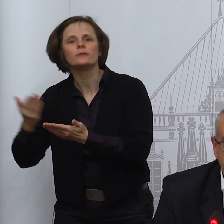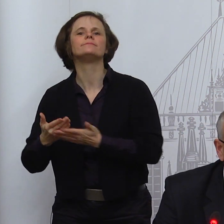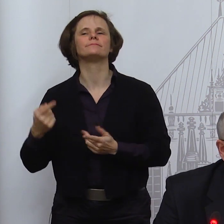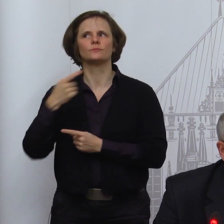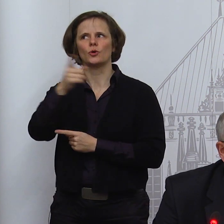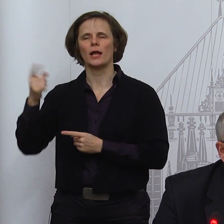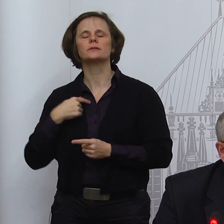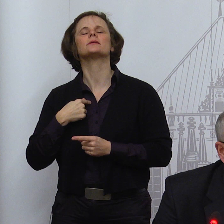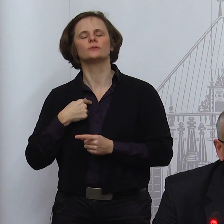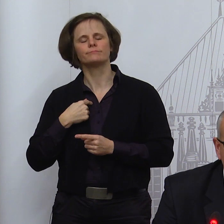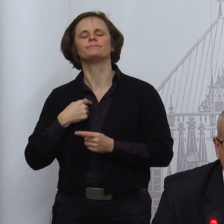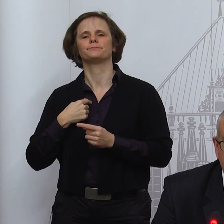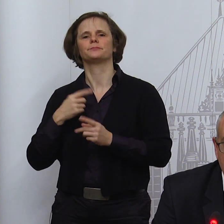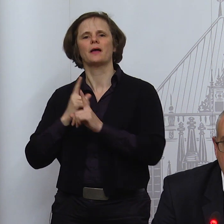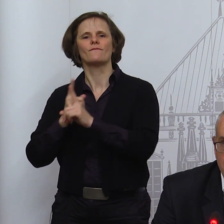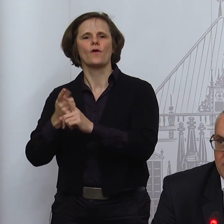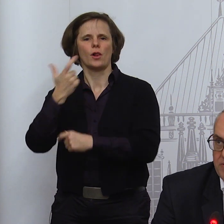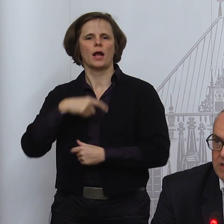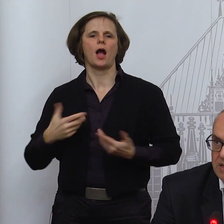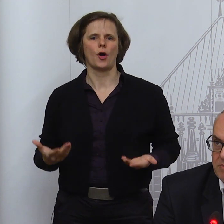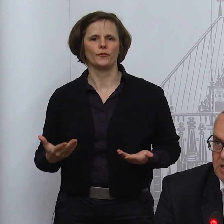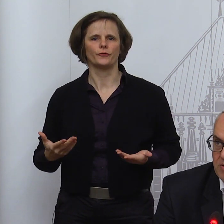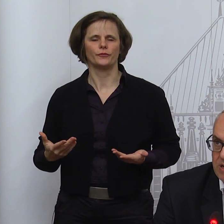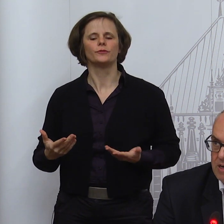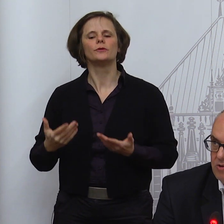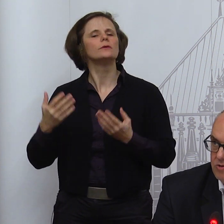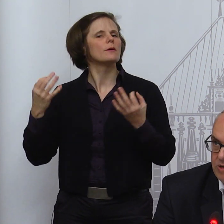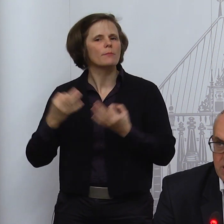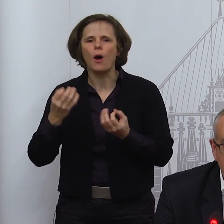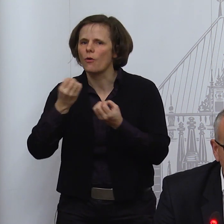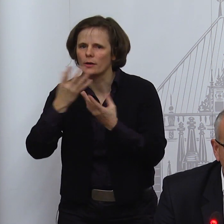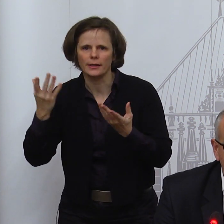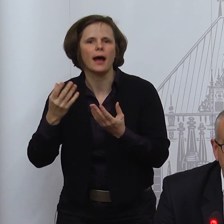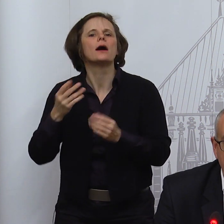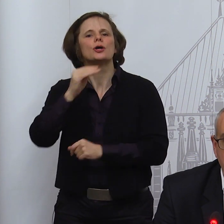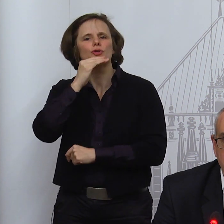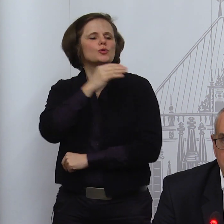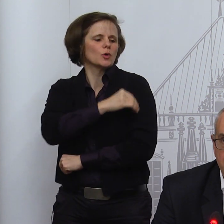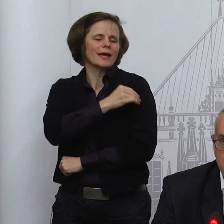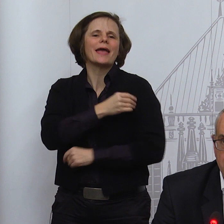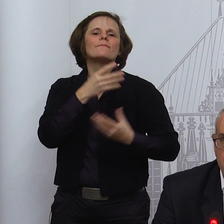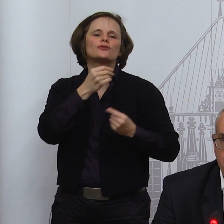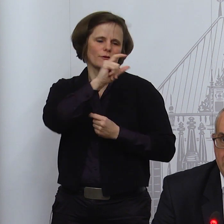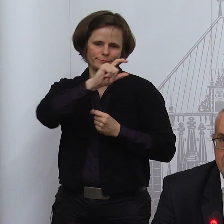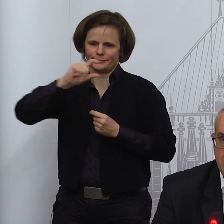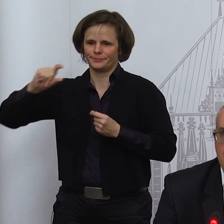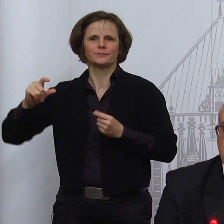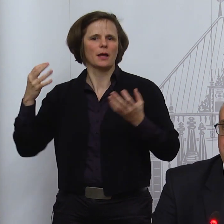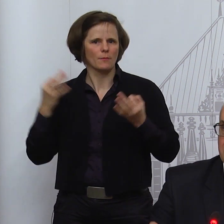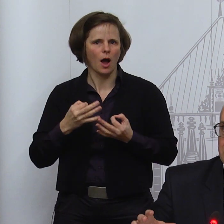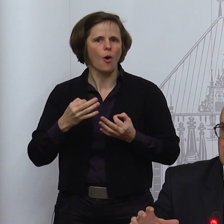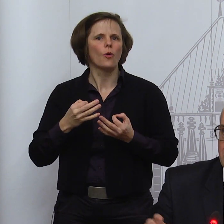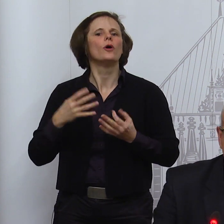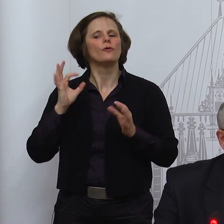Verfügung steht. Das ist ja auch klar, weil wir viele Rahmenbedingungen gar nicht kontrollieren, aber es ist wenigstens jetzt ein Schritt nochmal dahin,